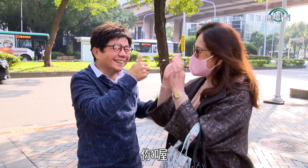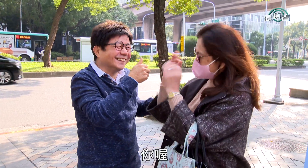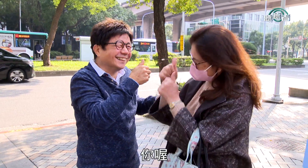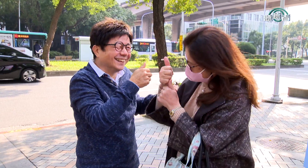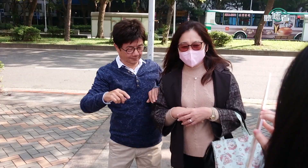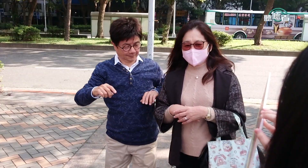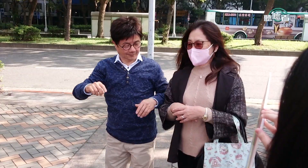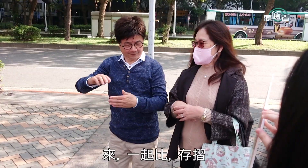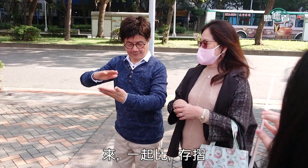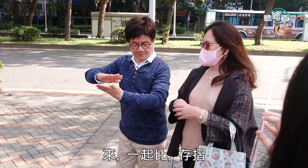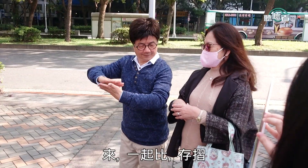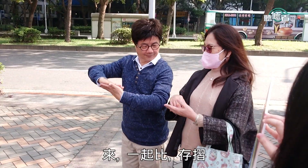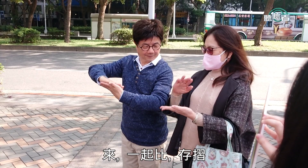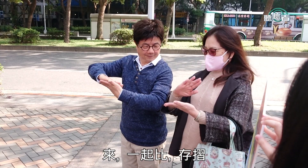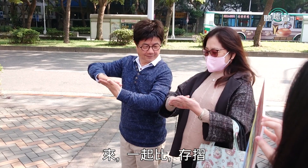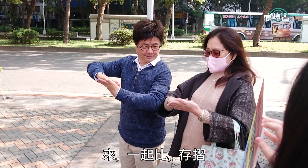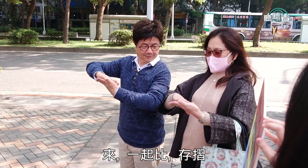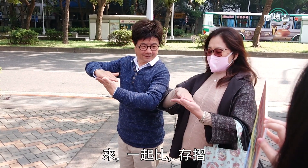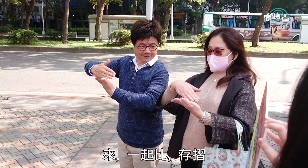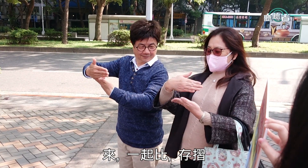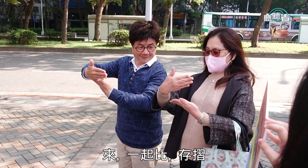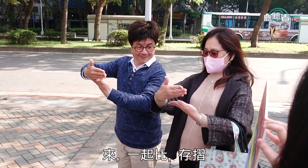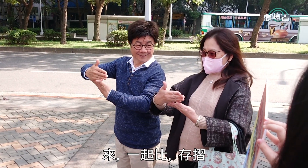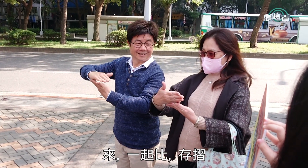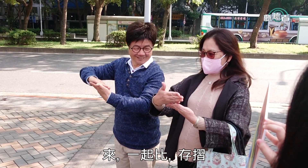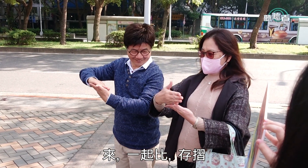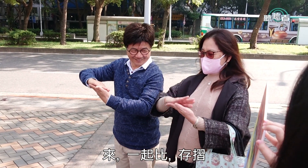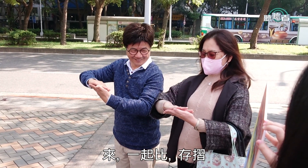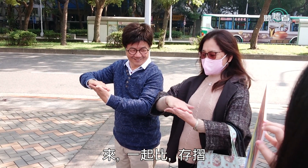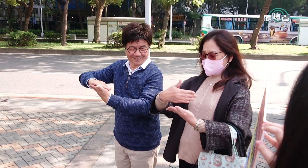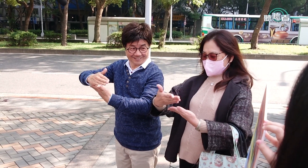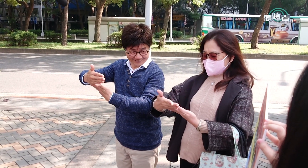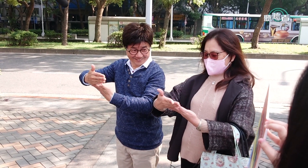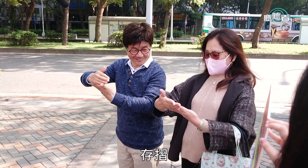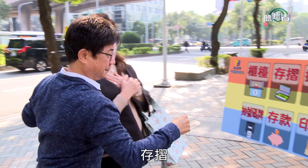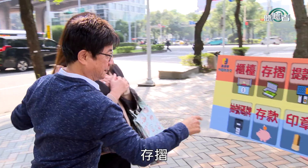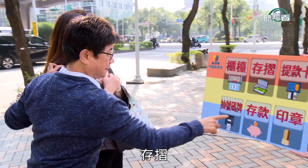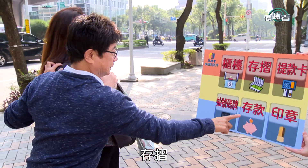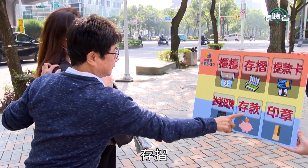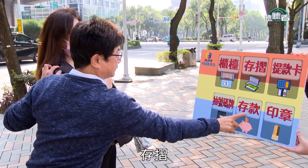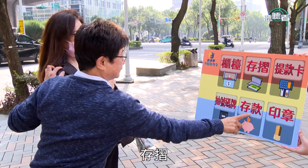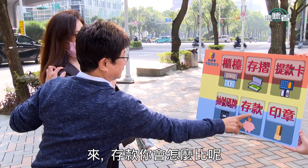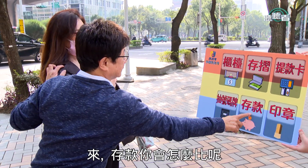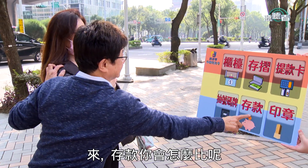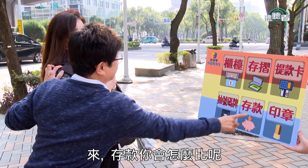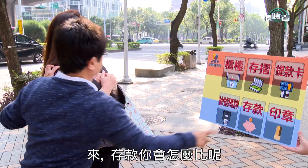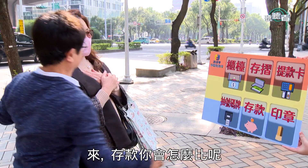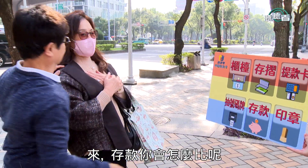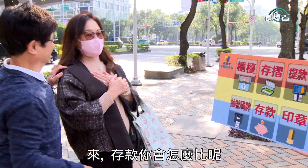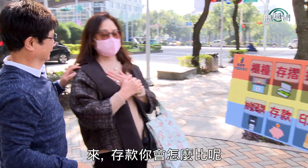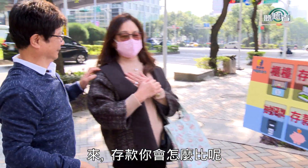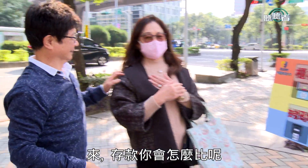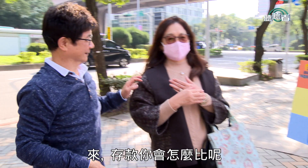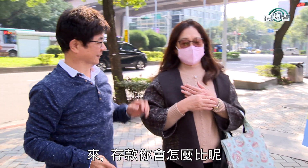了来 一起比存折存折对存抬 你会怎么比呢